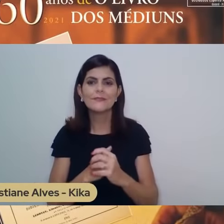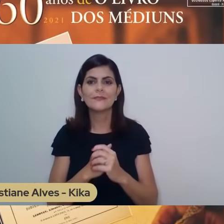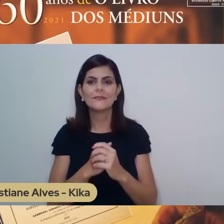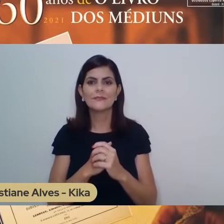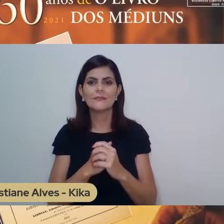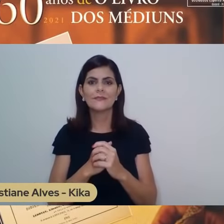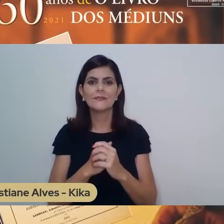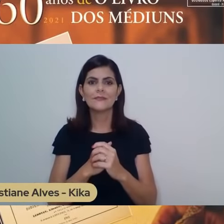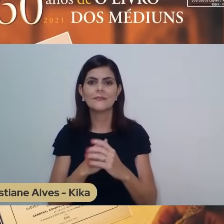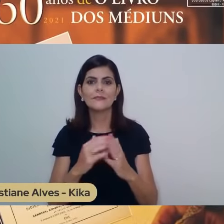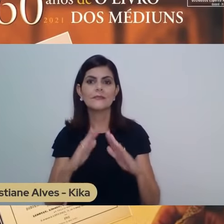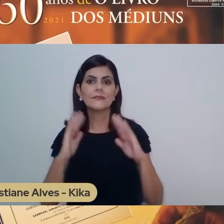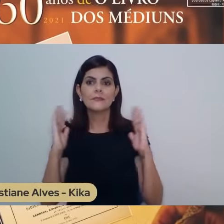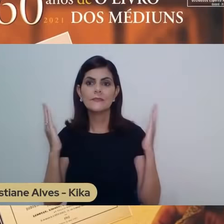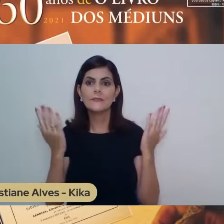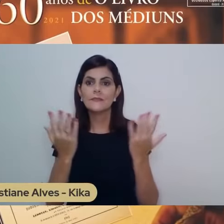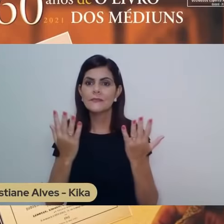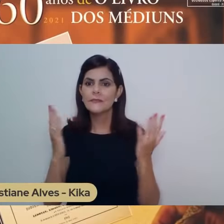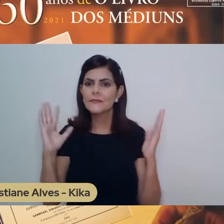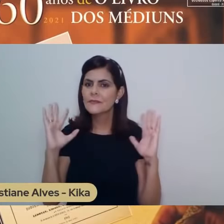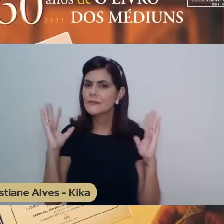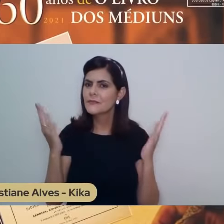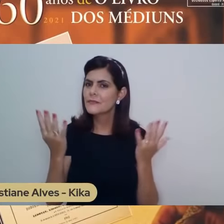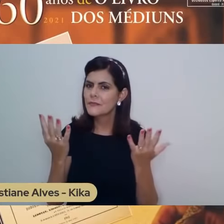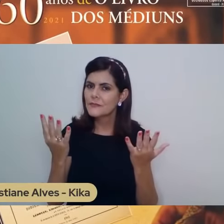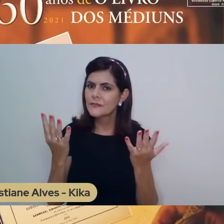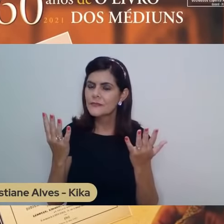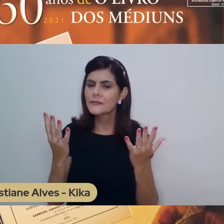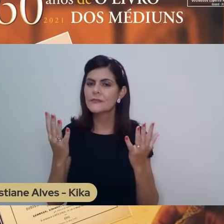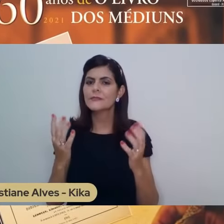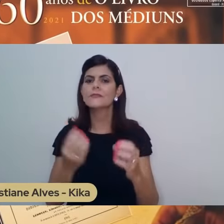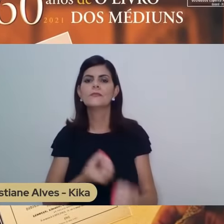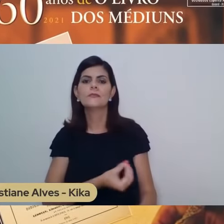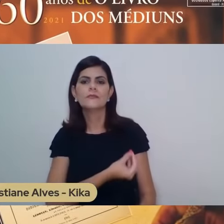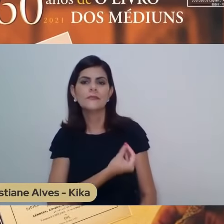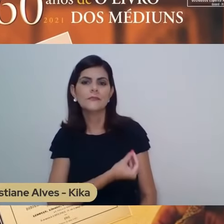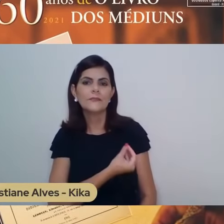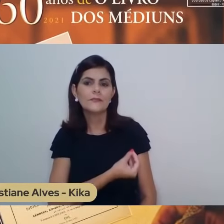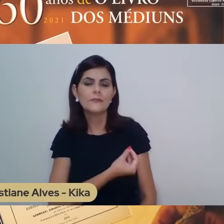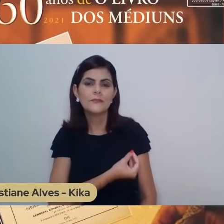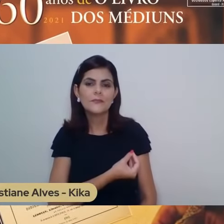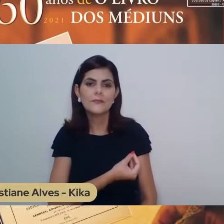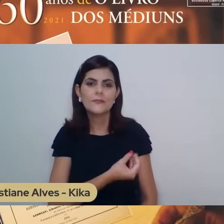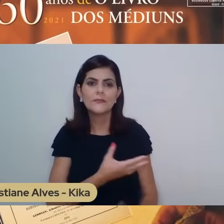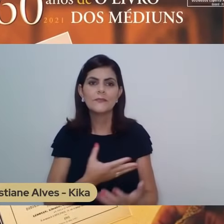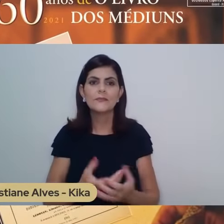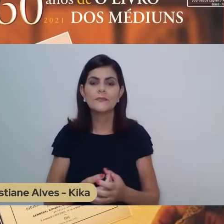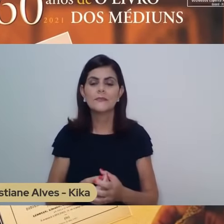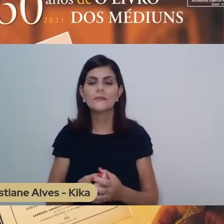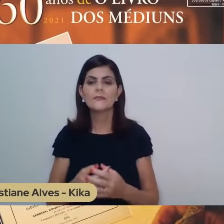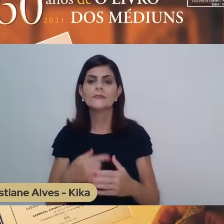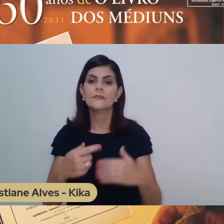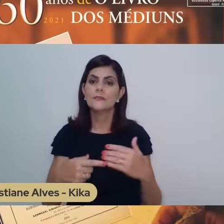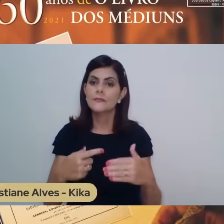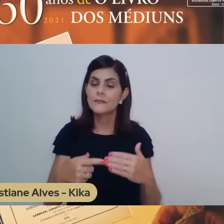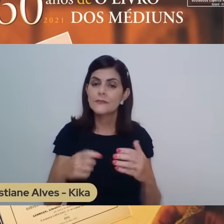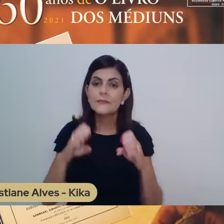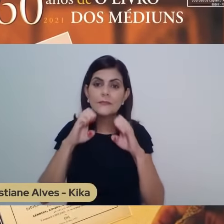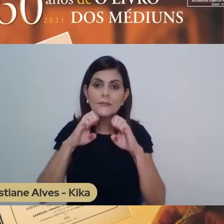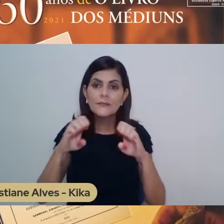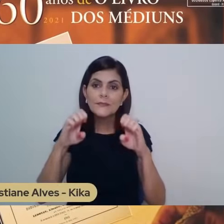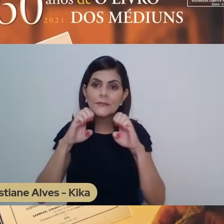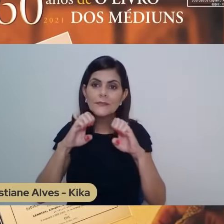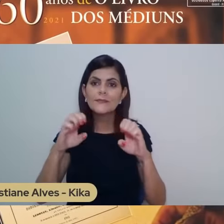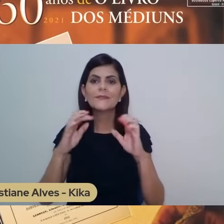ao seu redor, nos ambientes em que ele convivia, as resistências à mensagem de Jesus eram